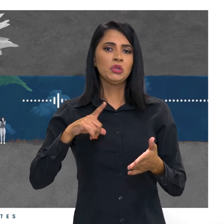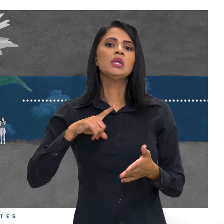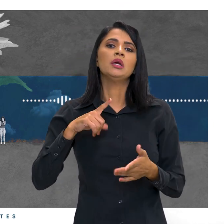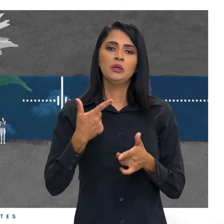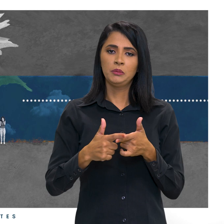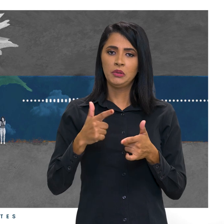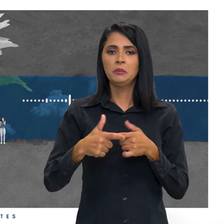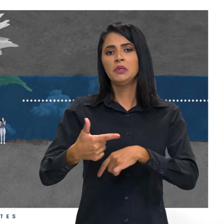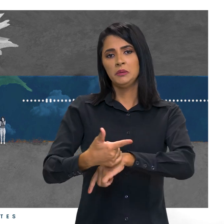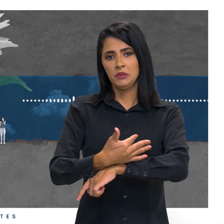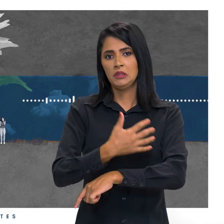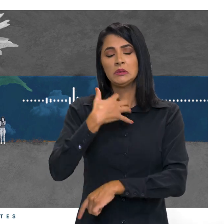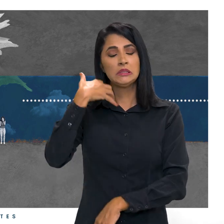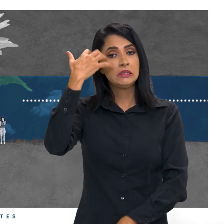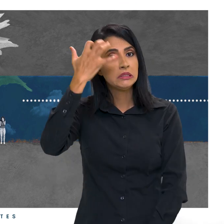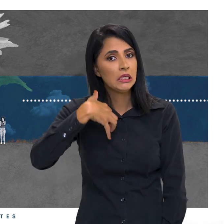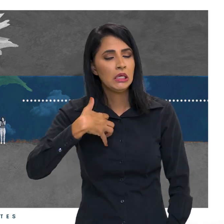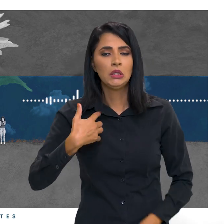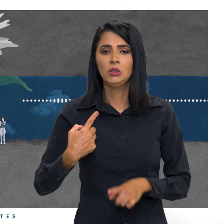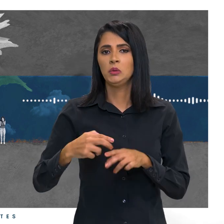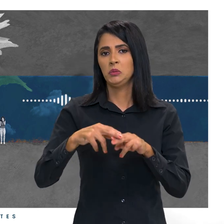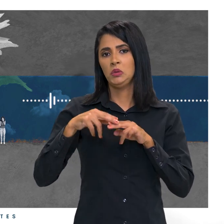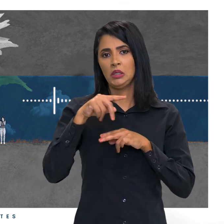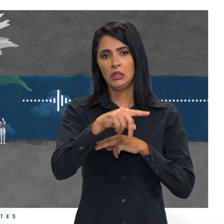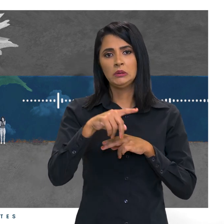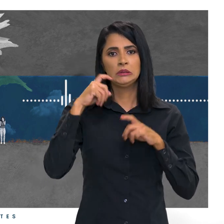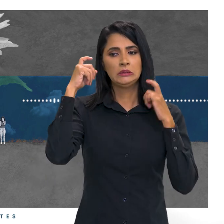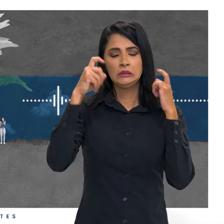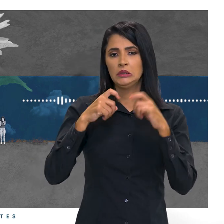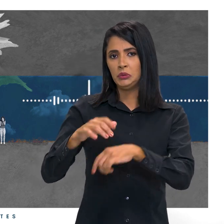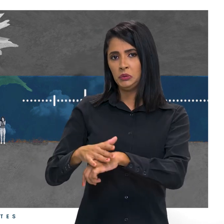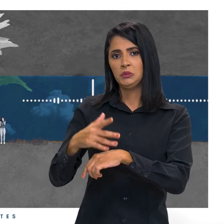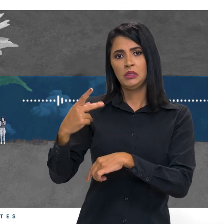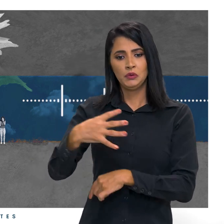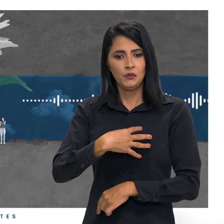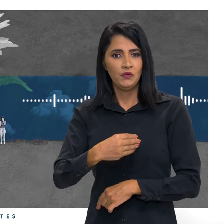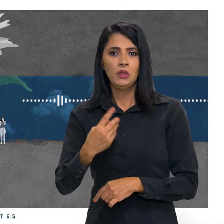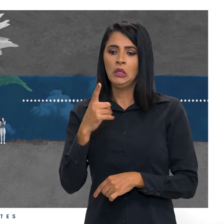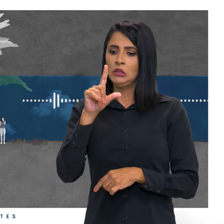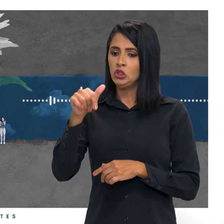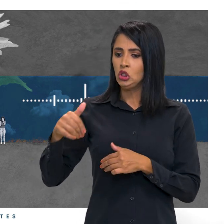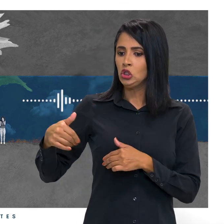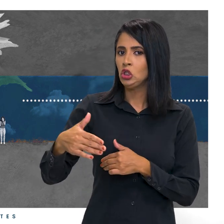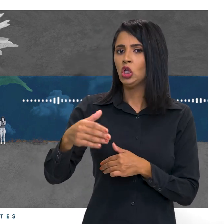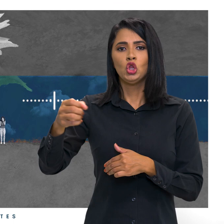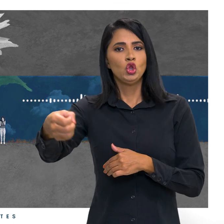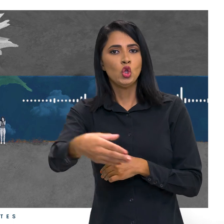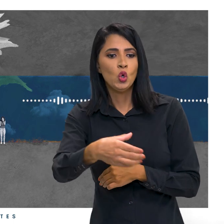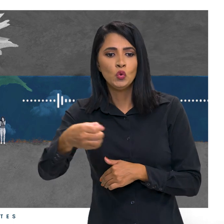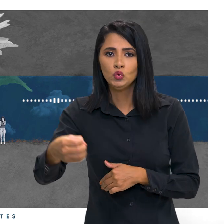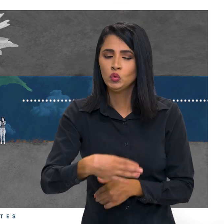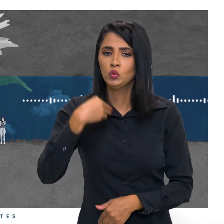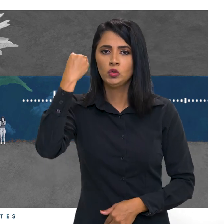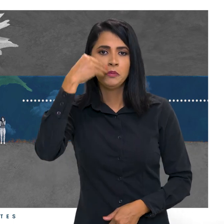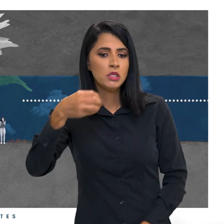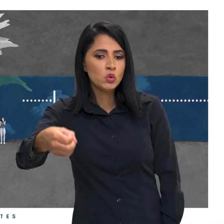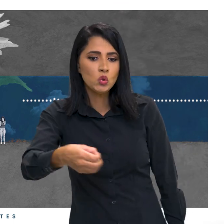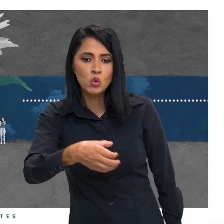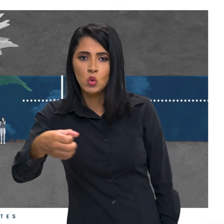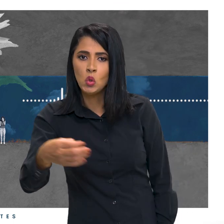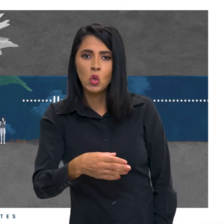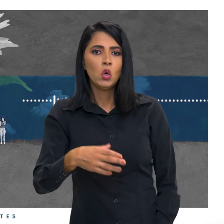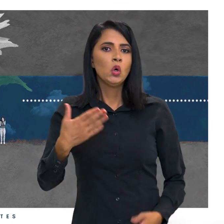emocionais seríssimos por conta disso. E cada dia é um dia novo, uma nova experiência, uma nova reação.